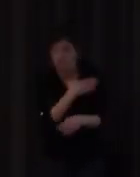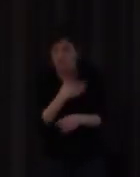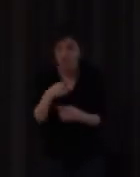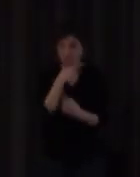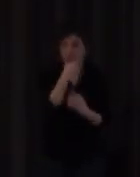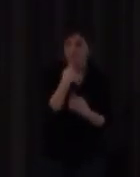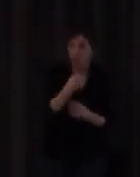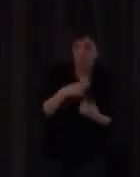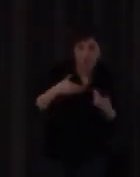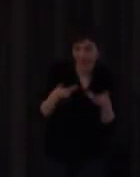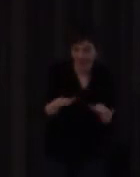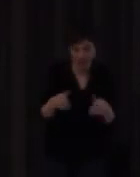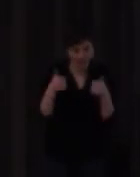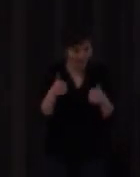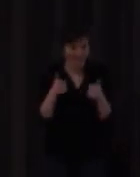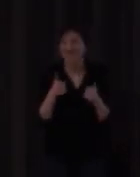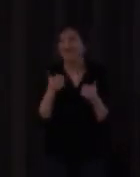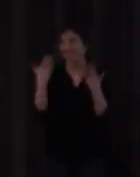y el que volgú gracias